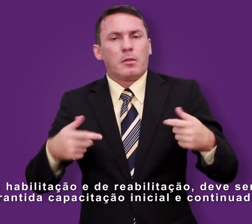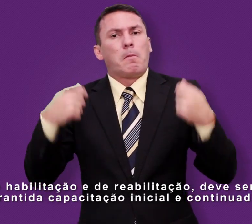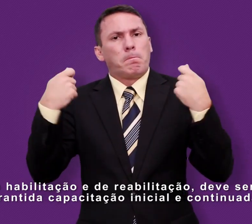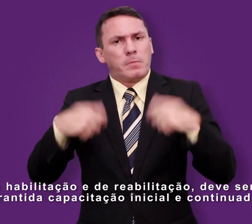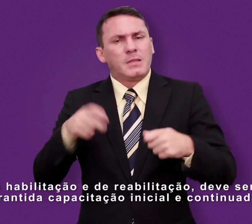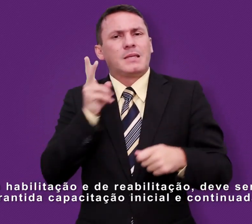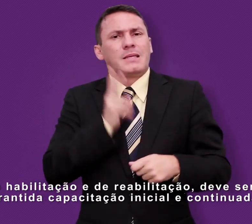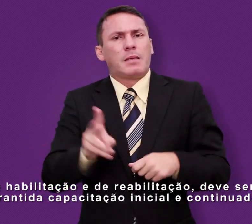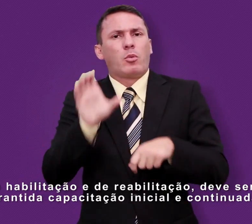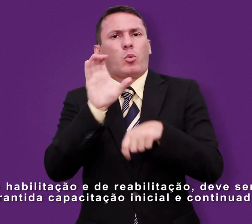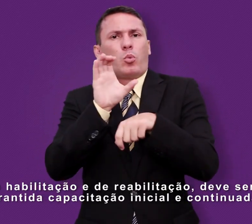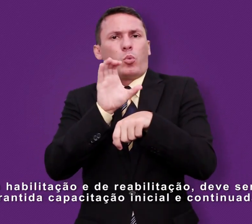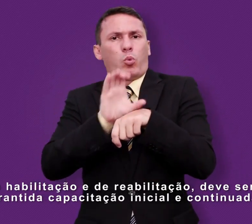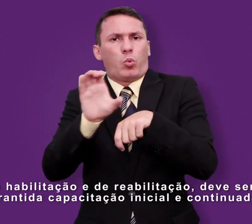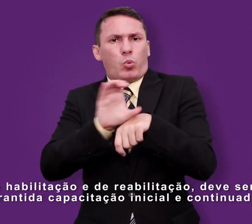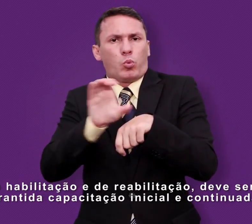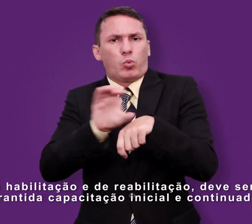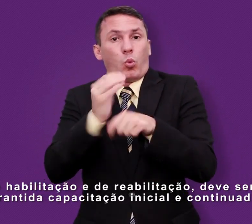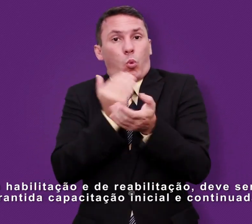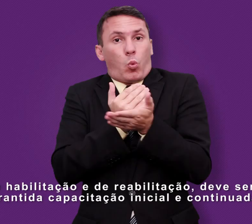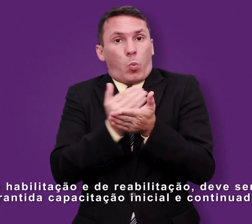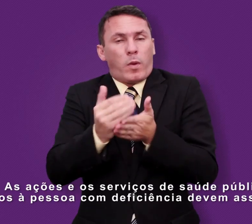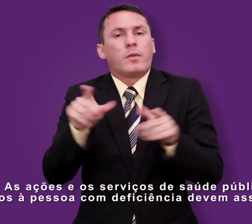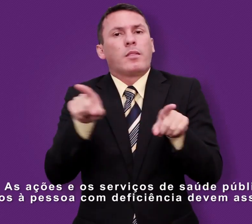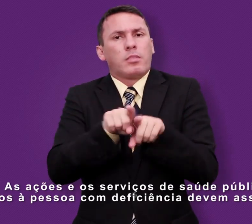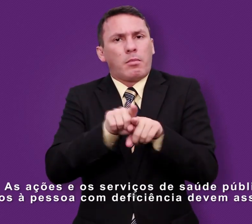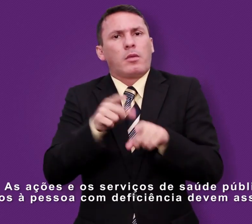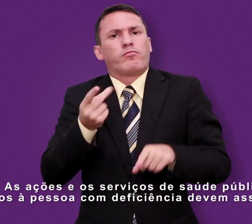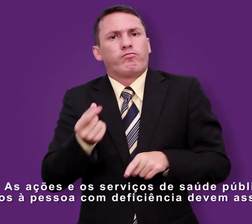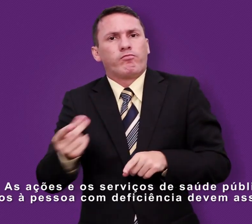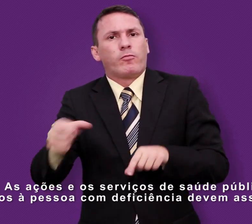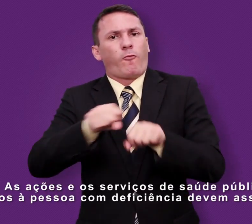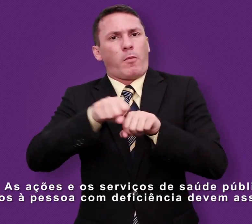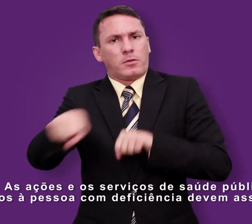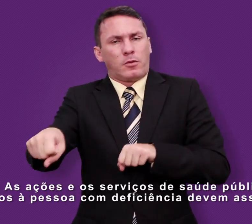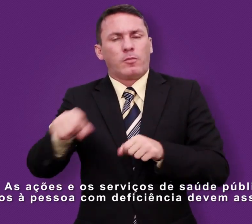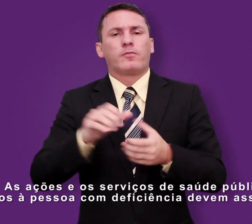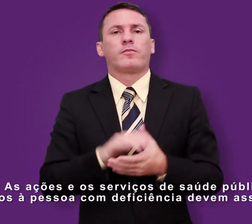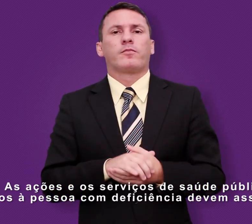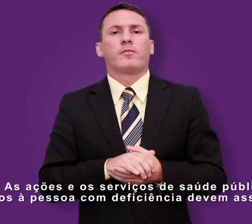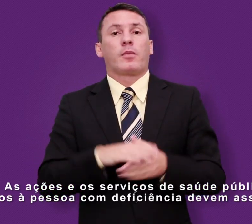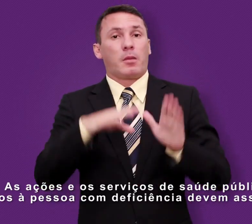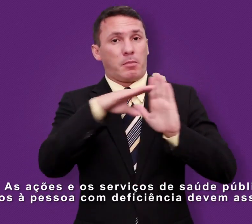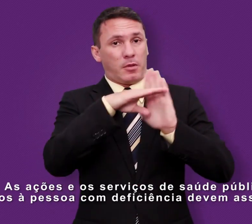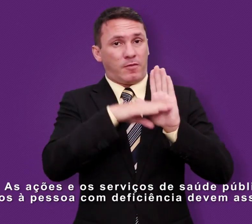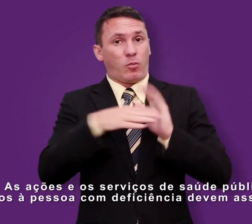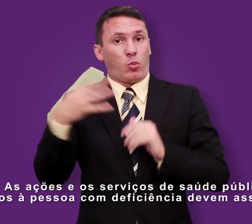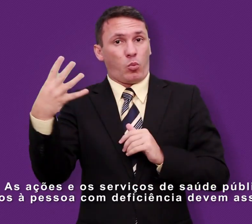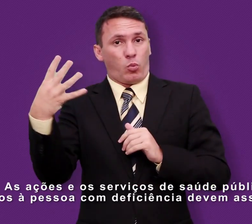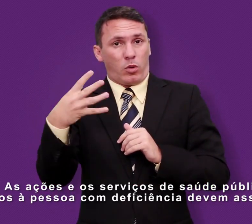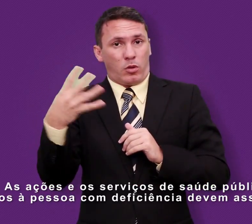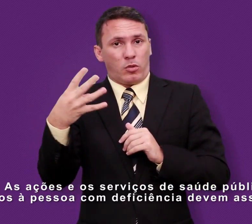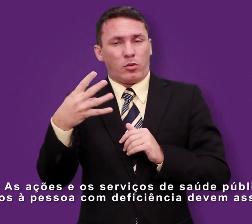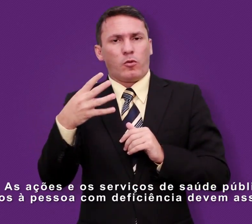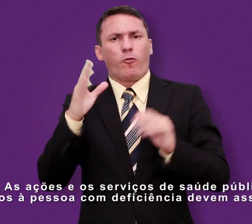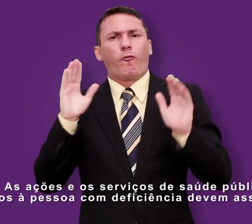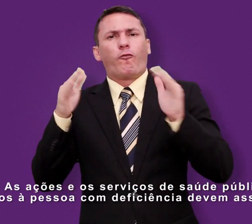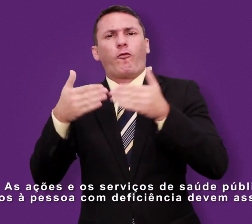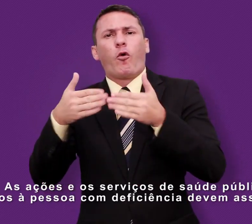capacitação inicial e continuada. Parágrafo 4º. As ações e os serviços de saúde pública destinados